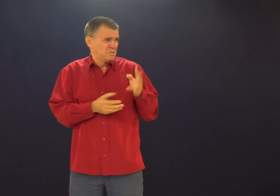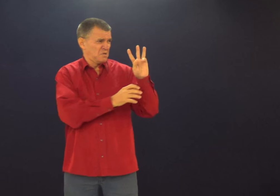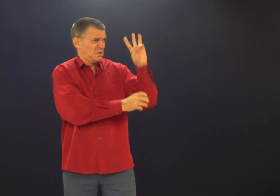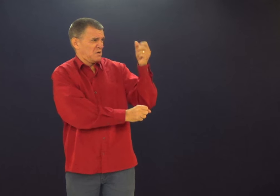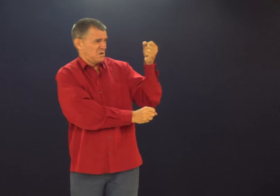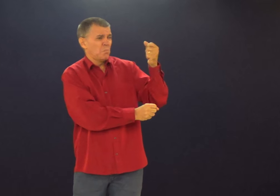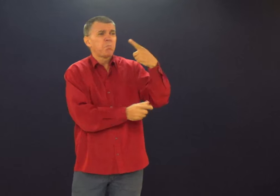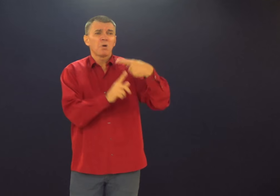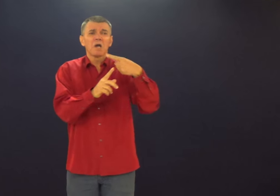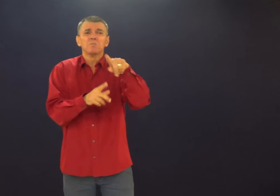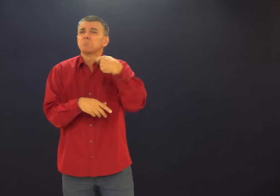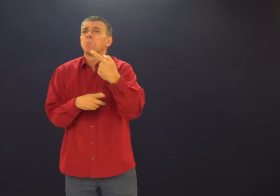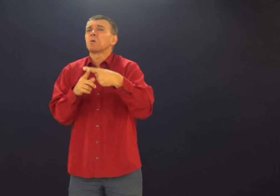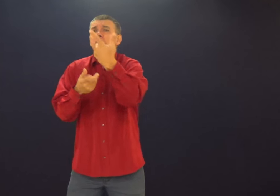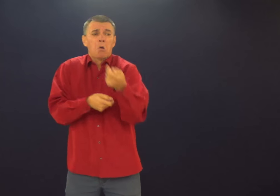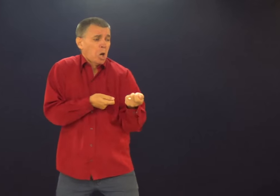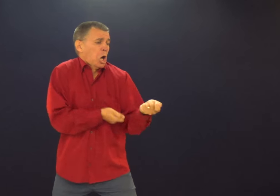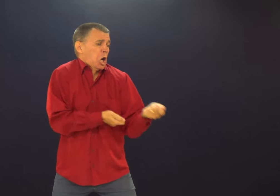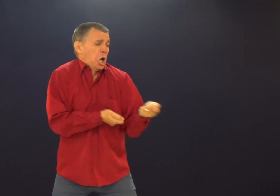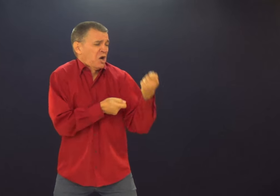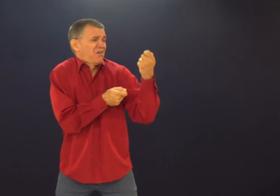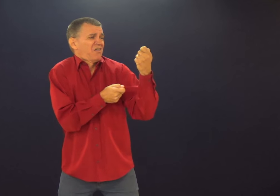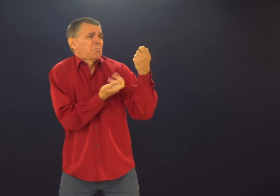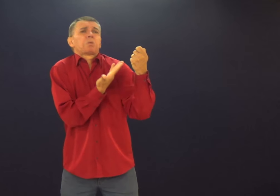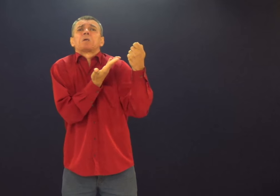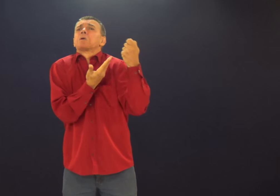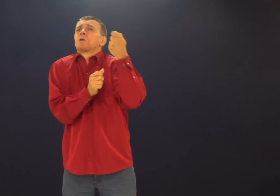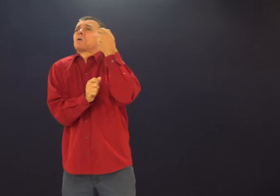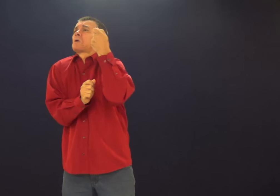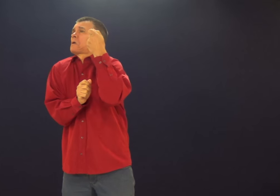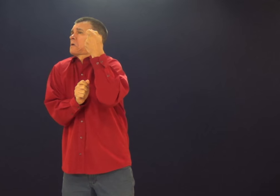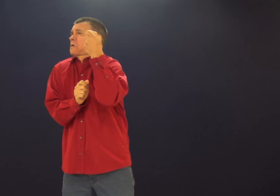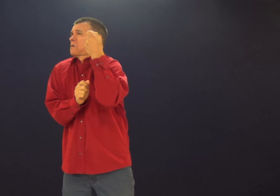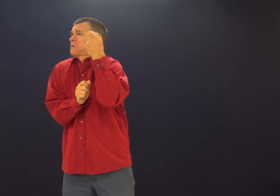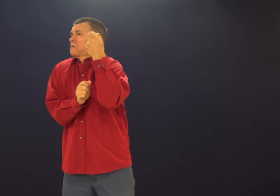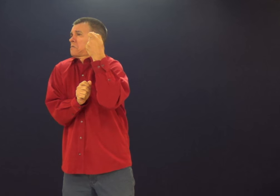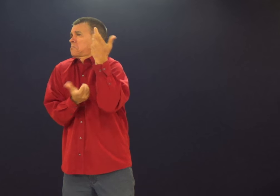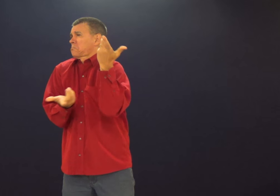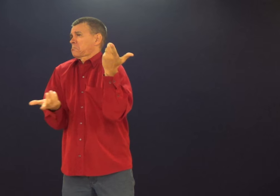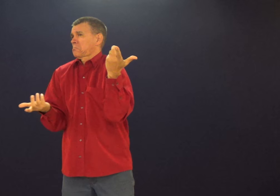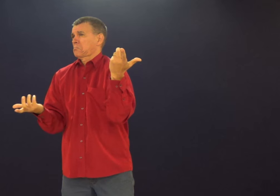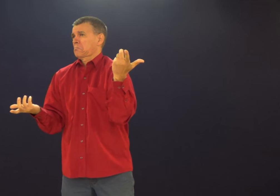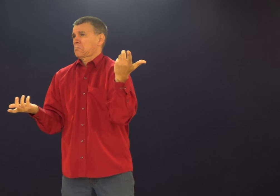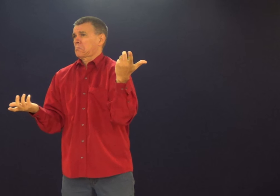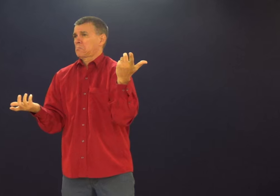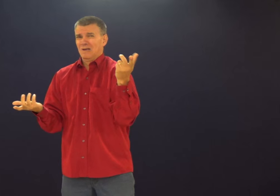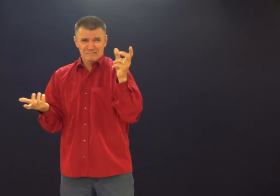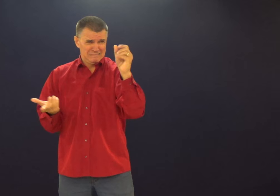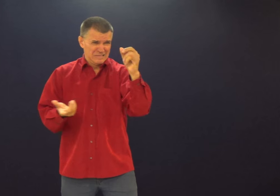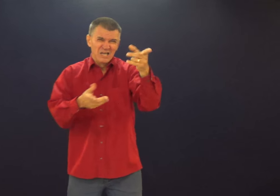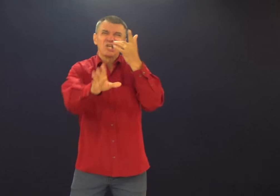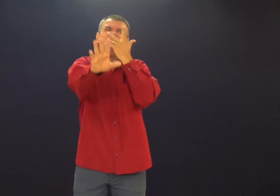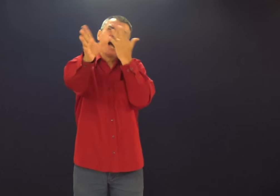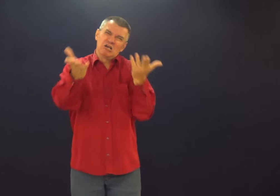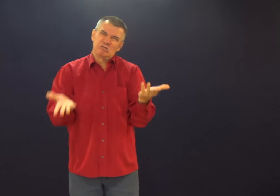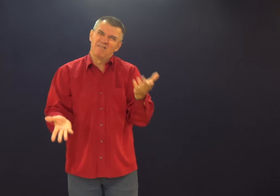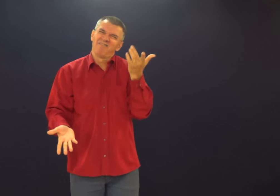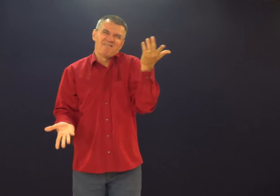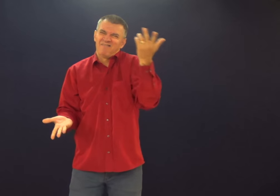Será que é verdade aquilo? Por que só de tentação é esse? Por causa desse objeto, não é? Mas não faz muito sentido. Eu